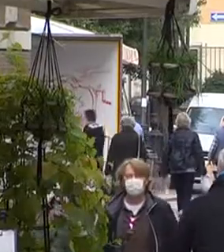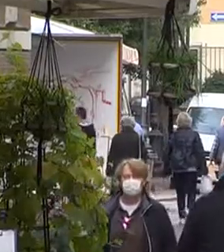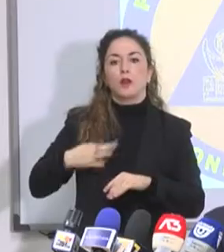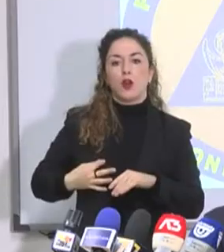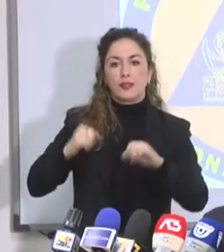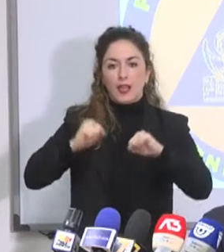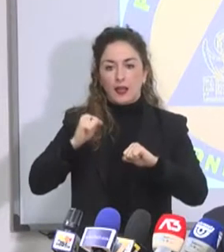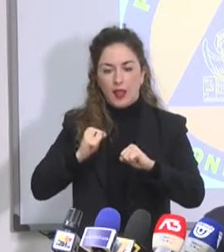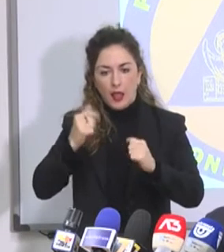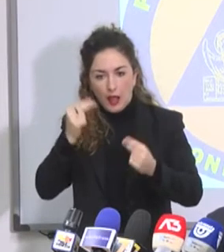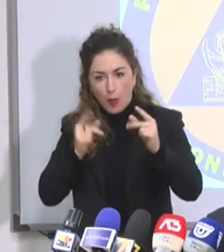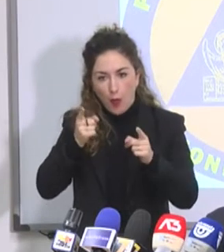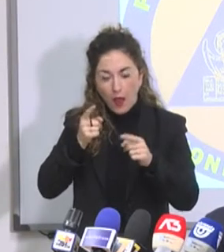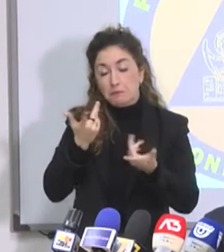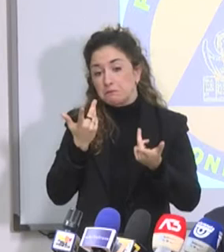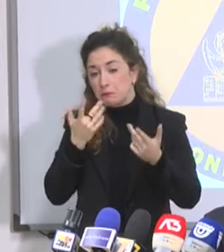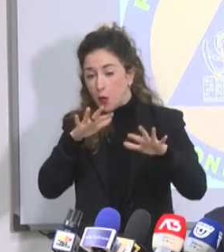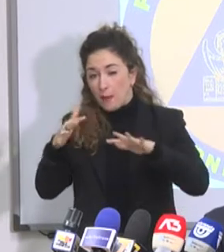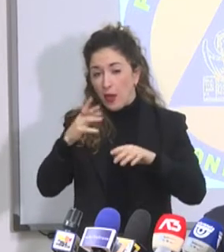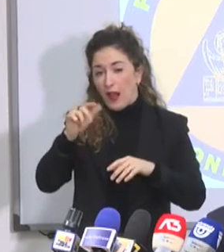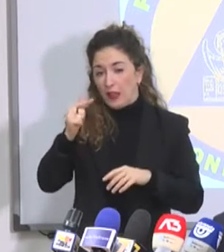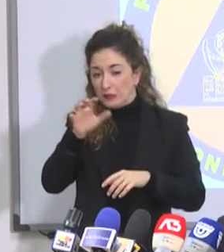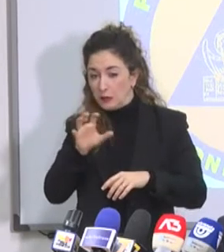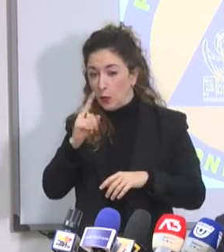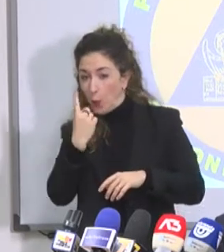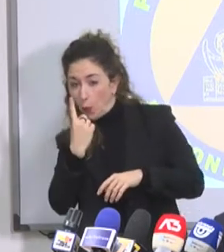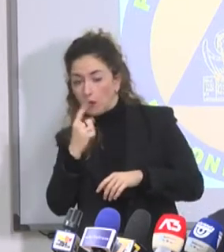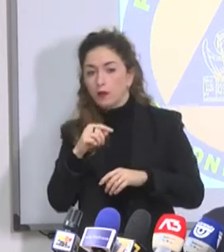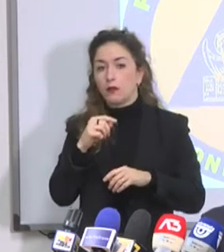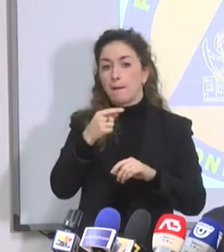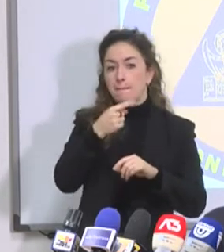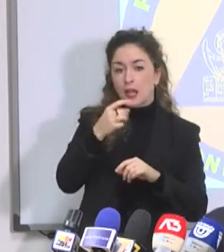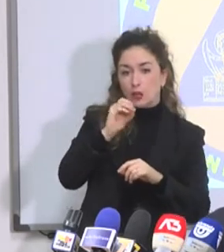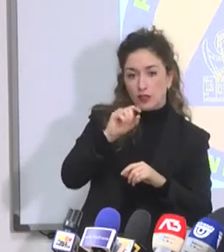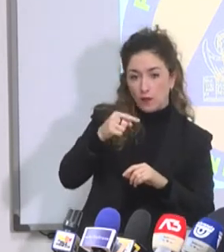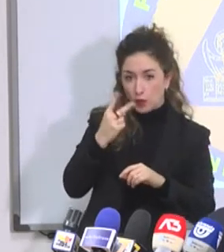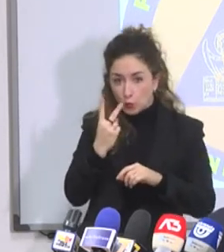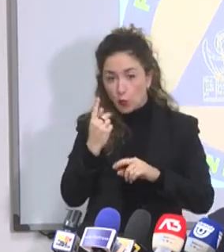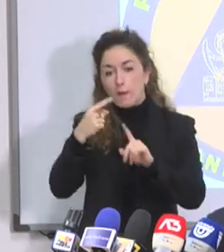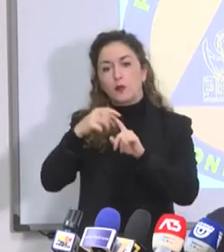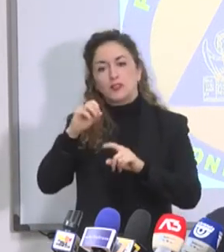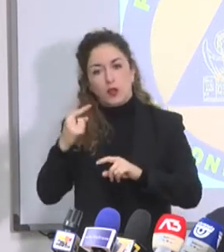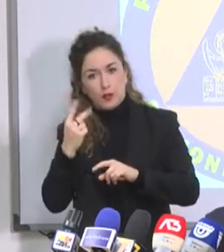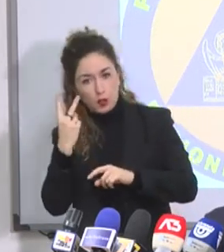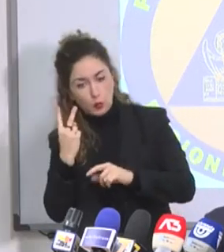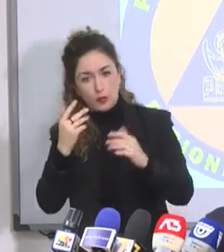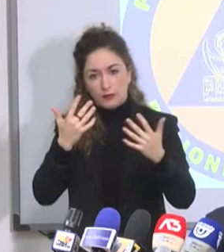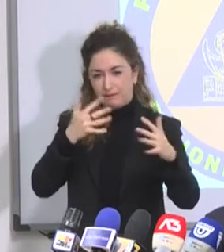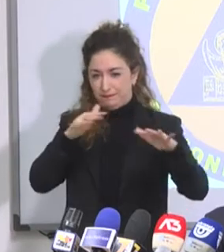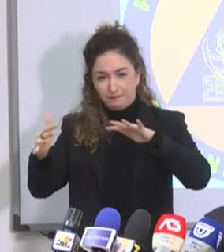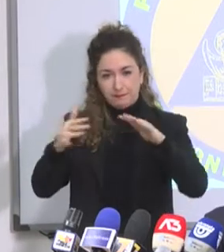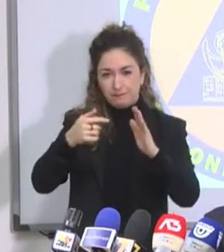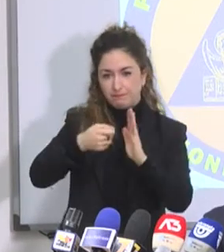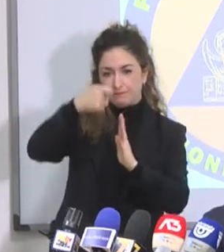'Arre Conti. Gira attorno all'1, meno 0,2, più 0,2. Adesso non sapremo